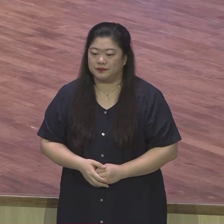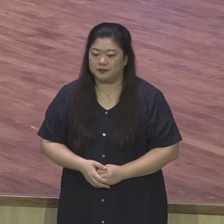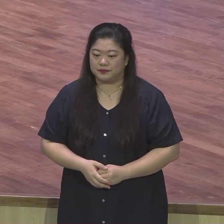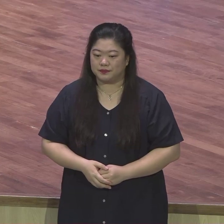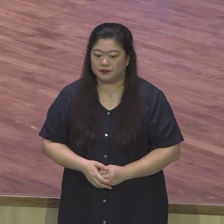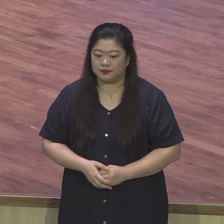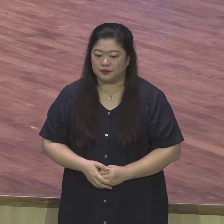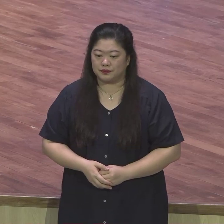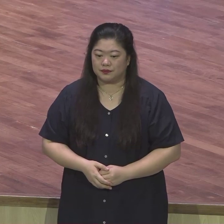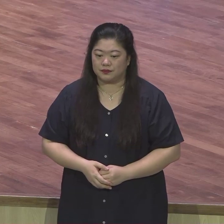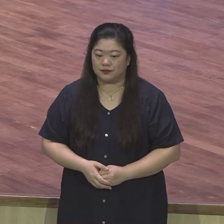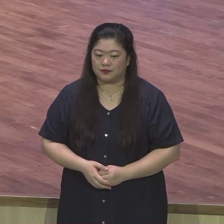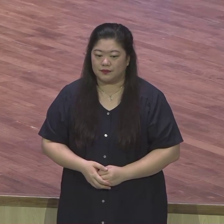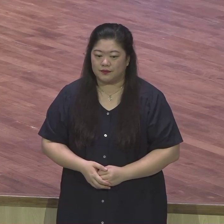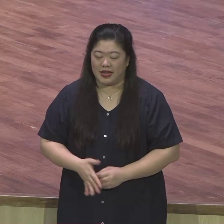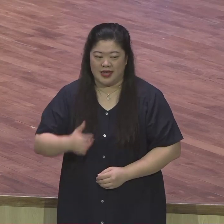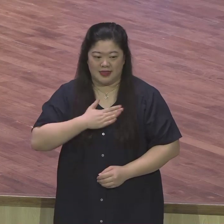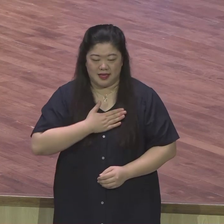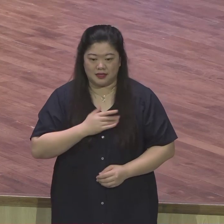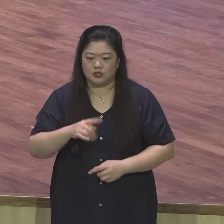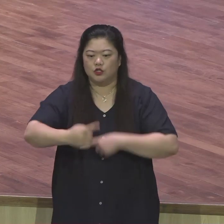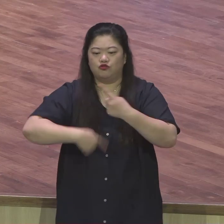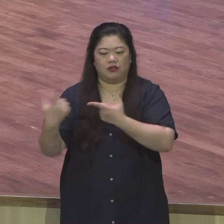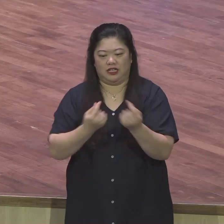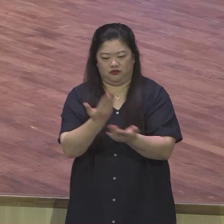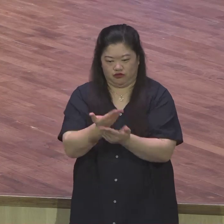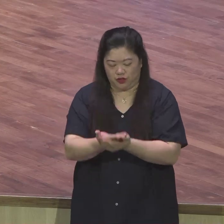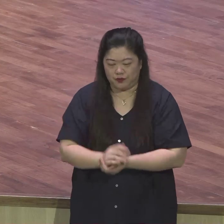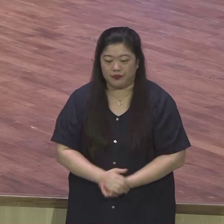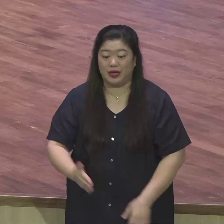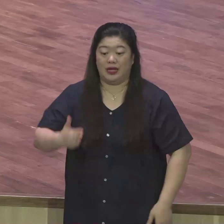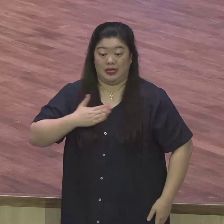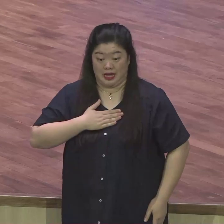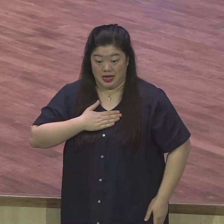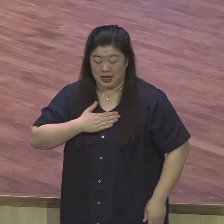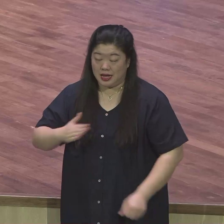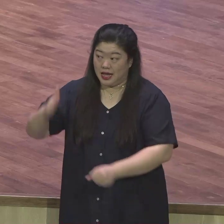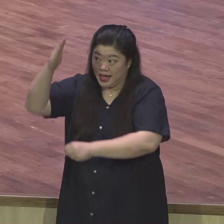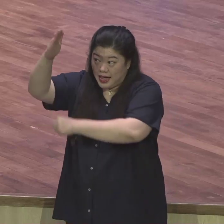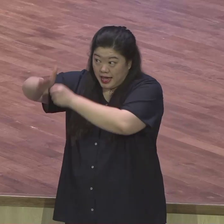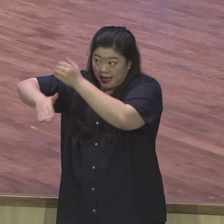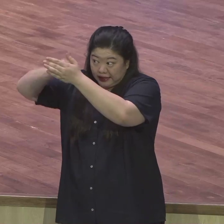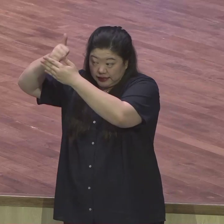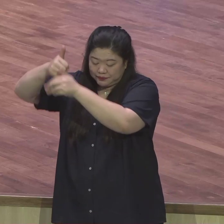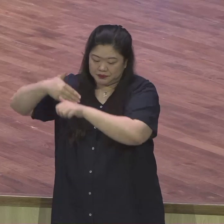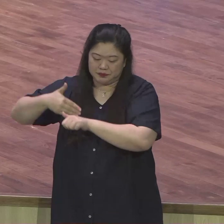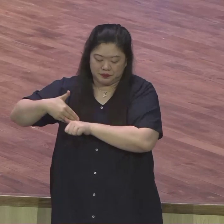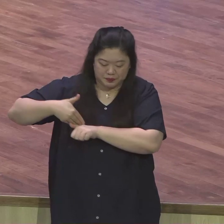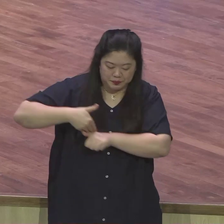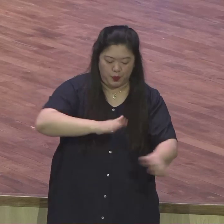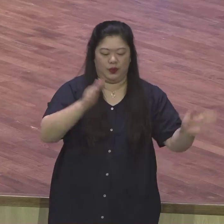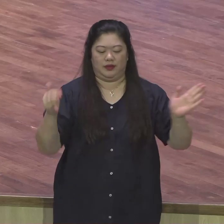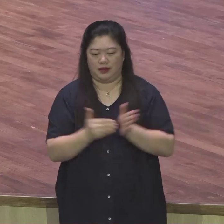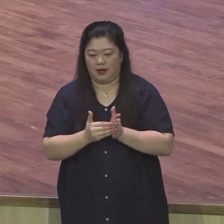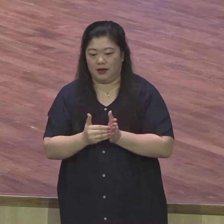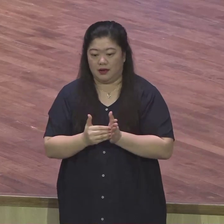보내심을 받은 자예요. 따라서 나는 보내심을 받은 자다. 그래서 케냐도 가는 거예요.